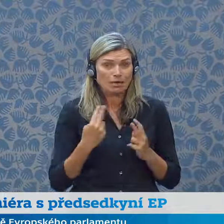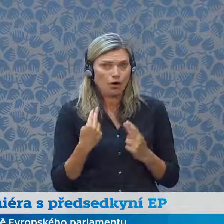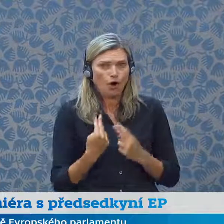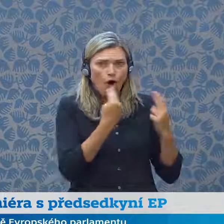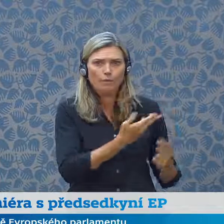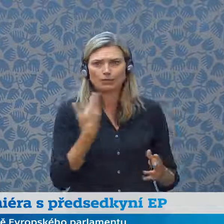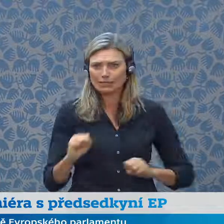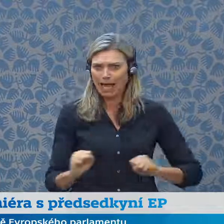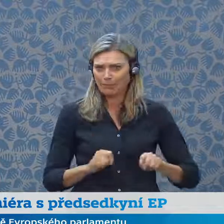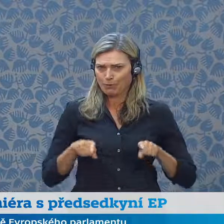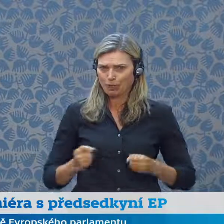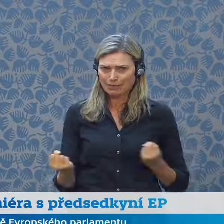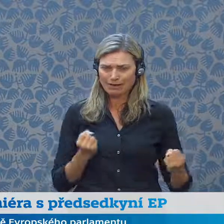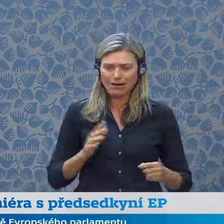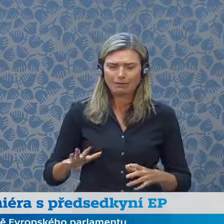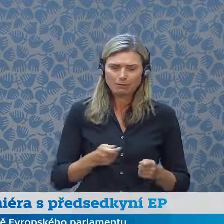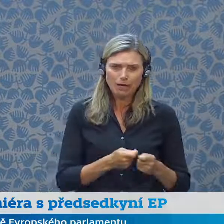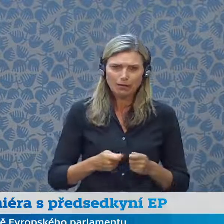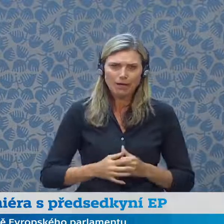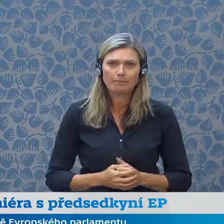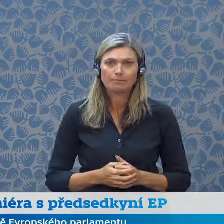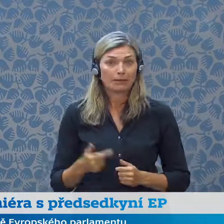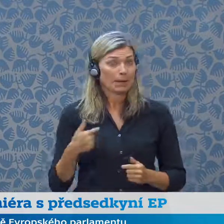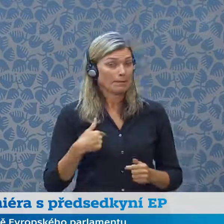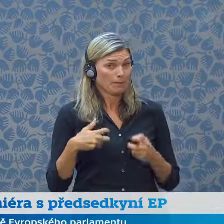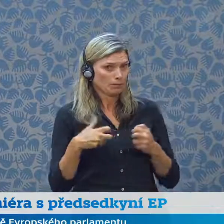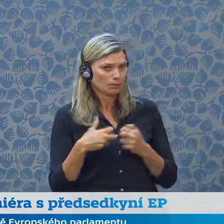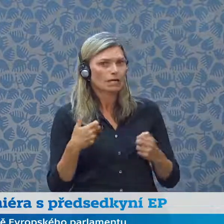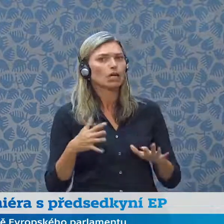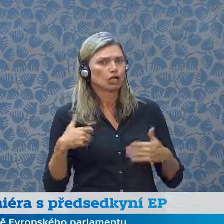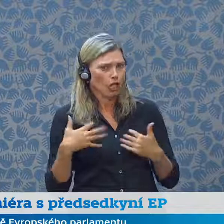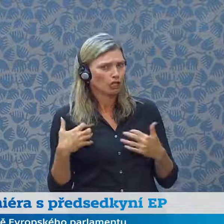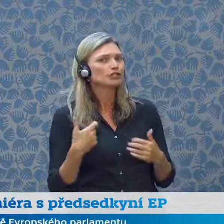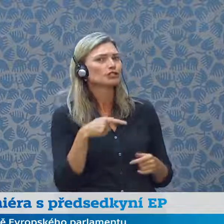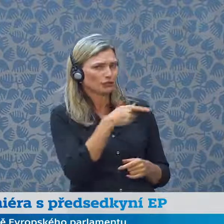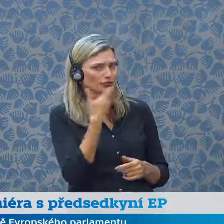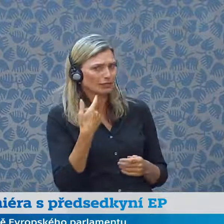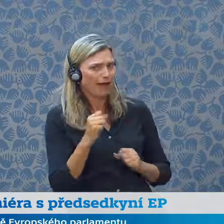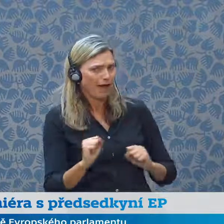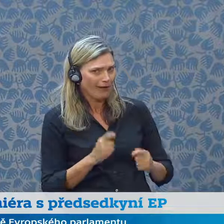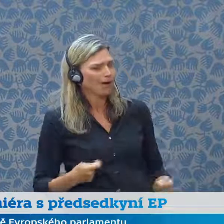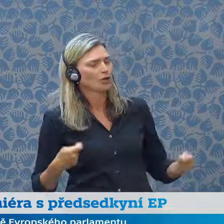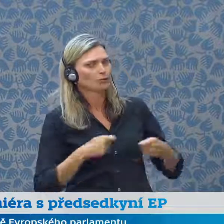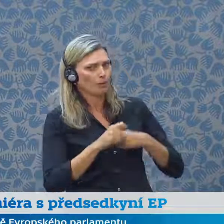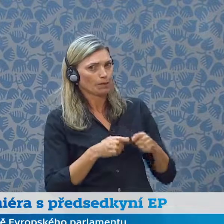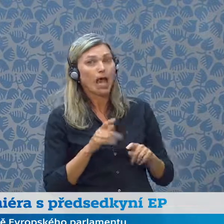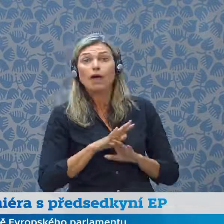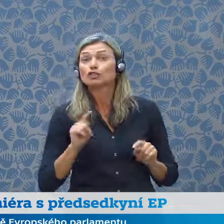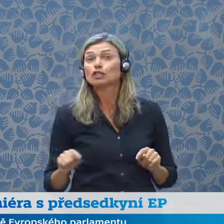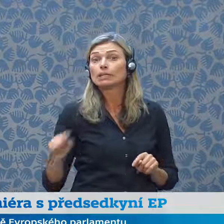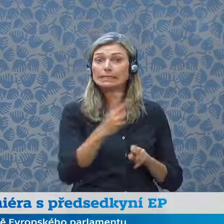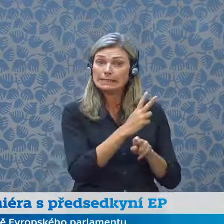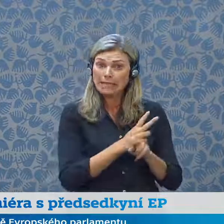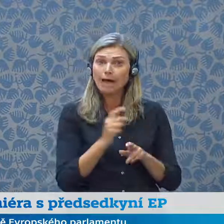jako Evropský parlament se velmi těšíme na spolupráci s Českou vládou a zdůraznili to všechny v politické frakce